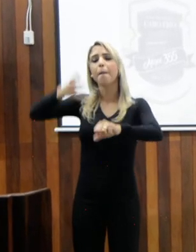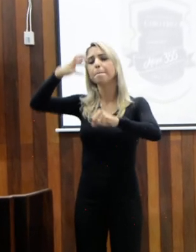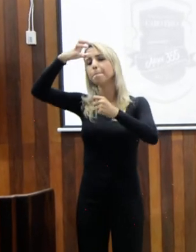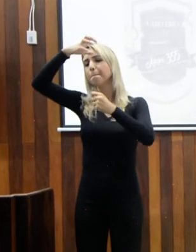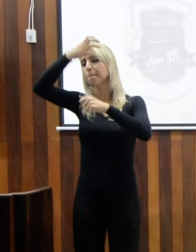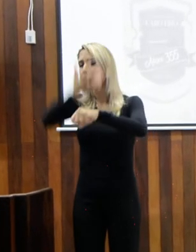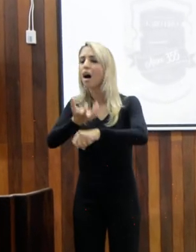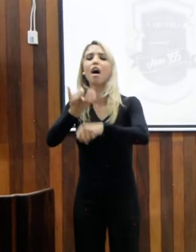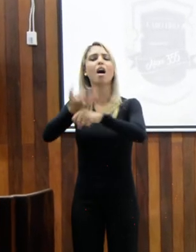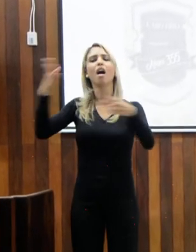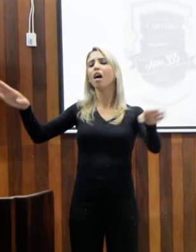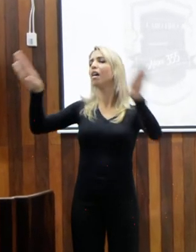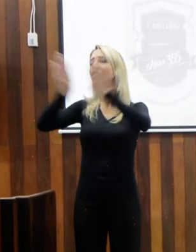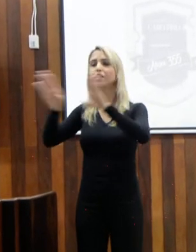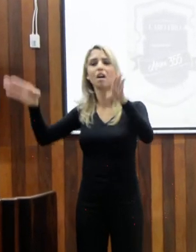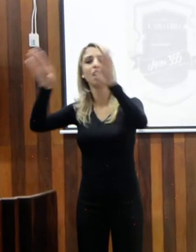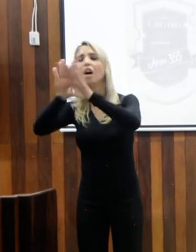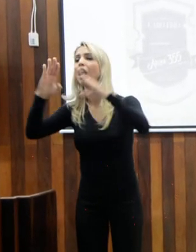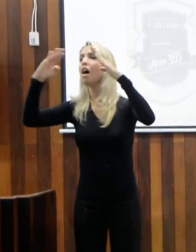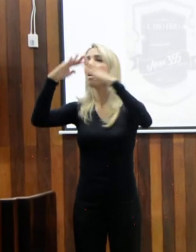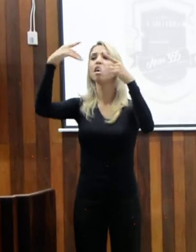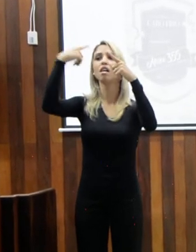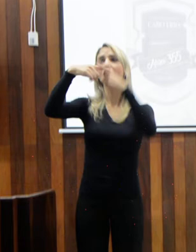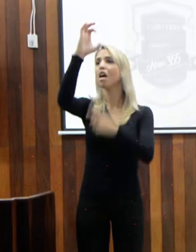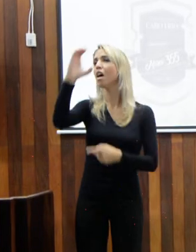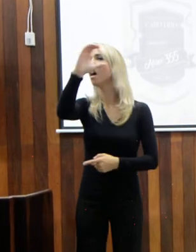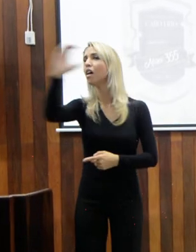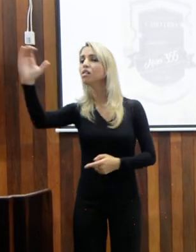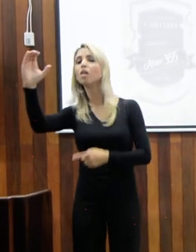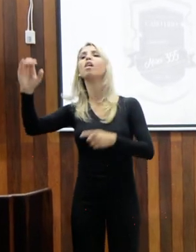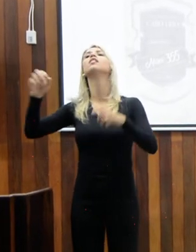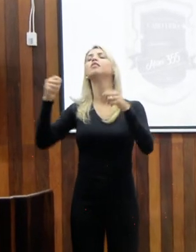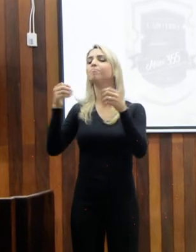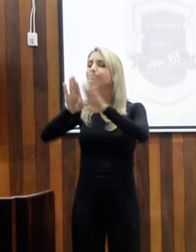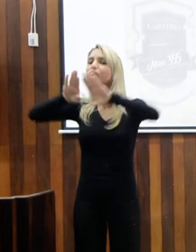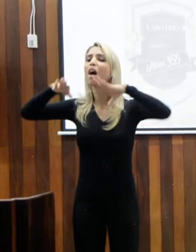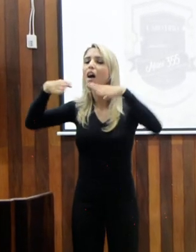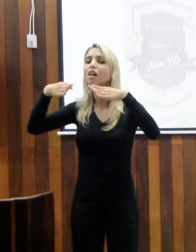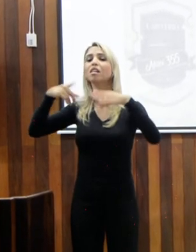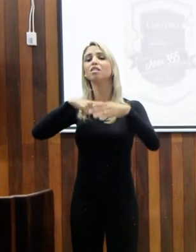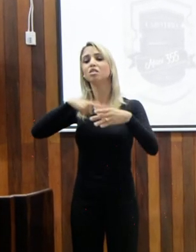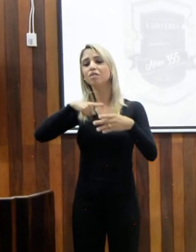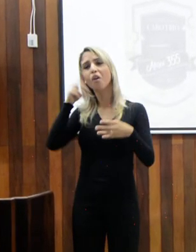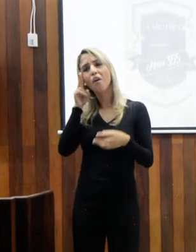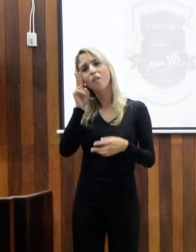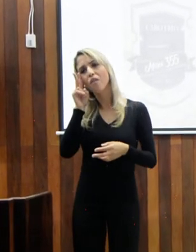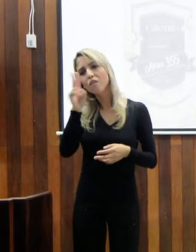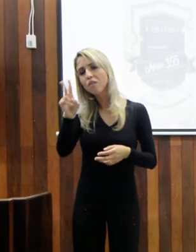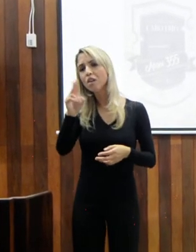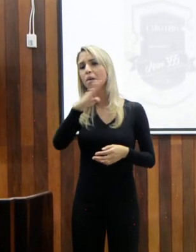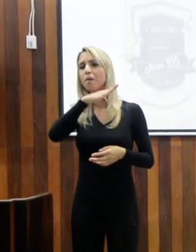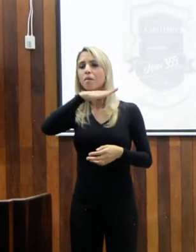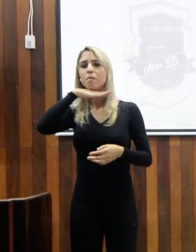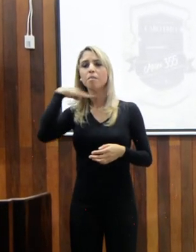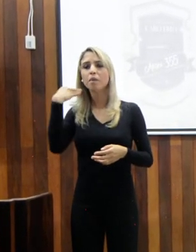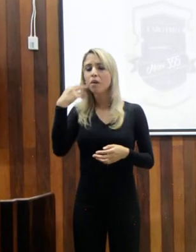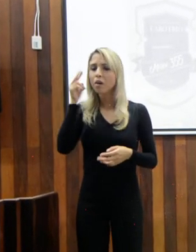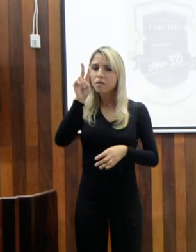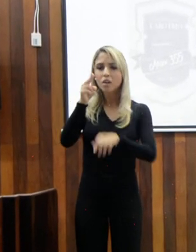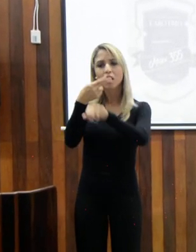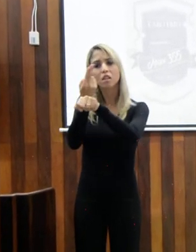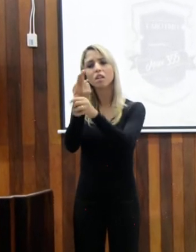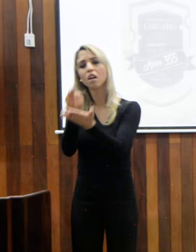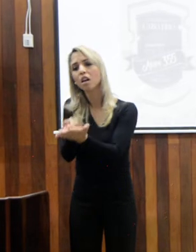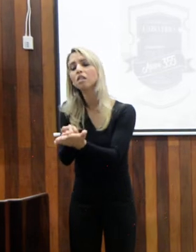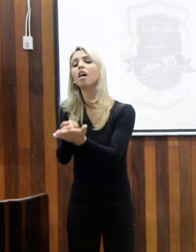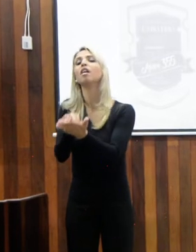a Igreja Católica foi cedida para poder fazer a última homenagem. E quando o seu corpo foi para o nosso cemitério de Santo Isabel,